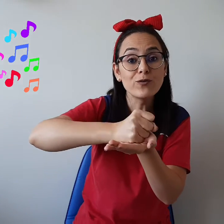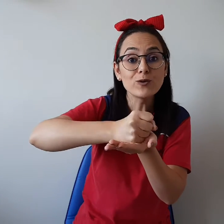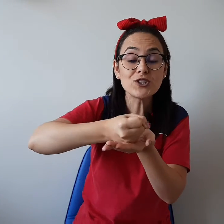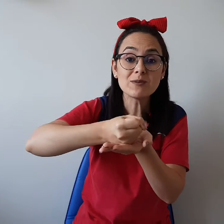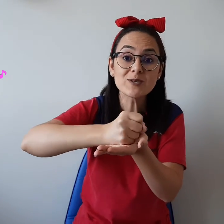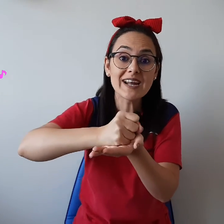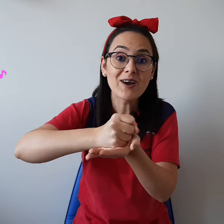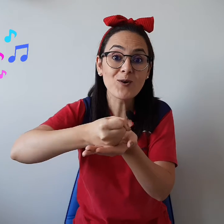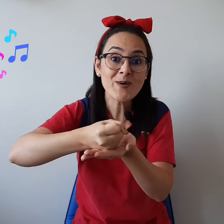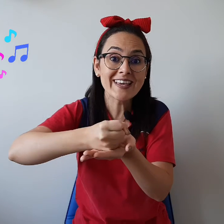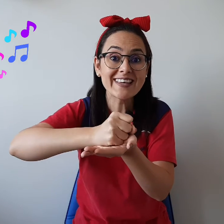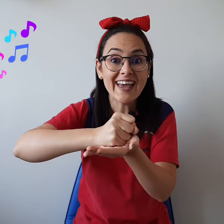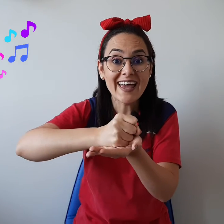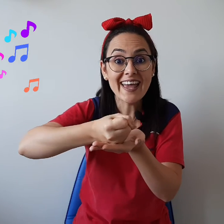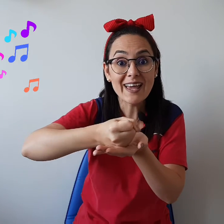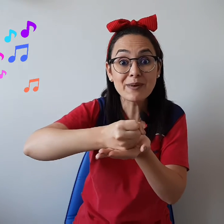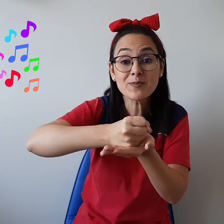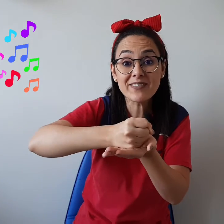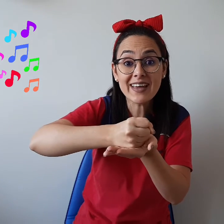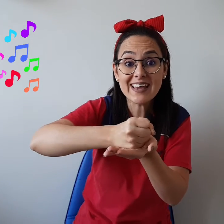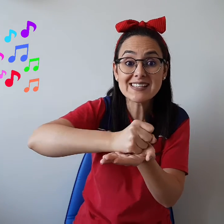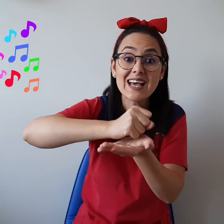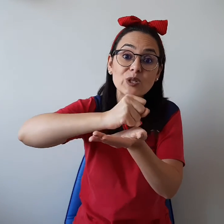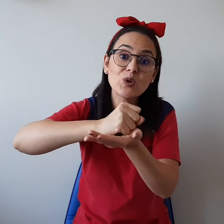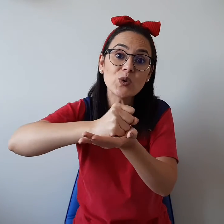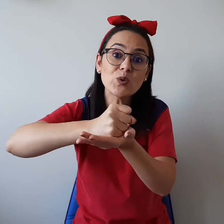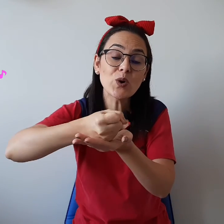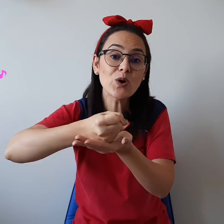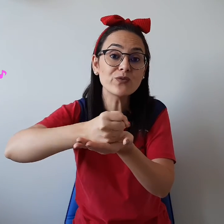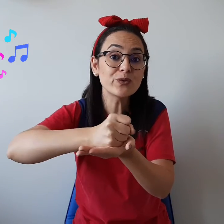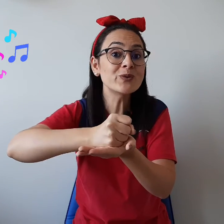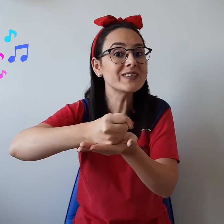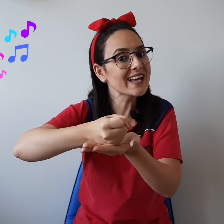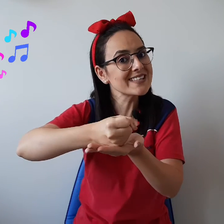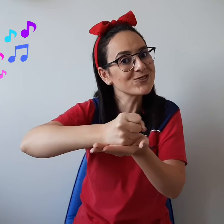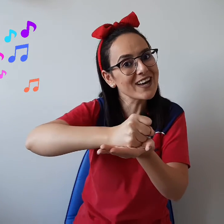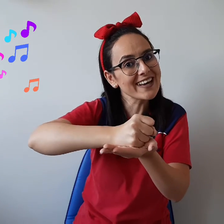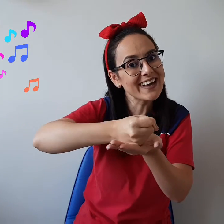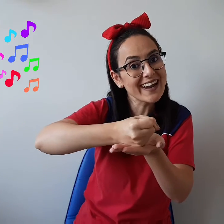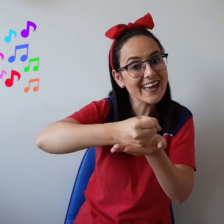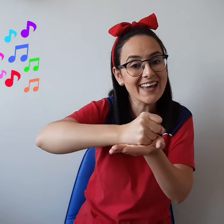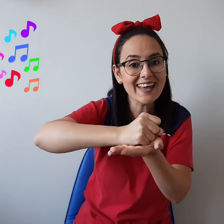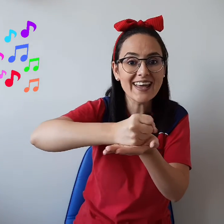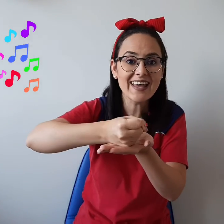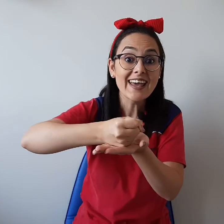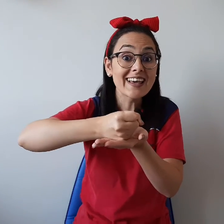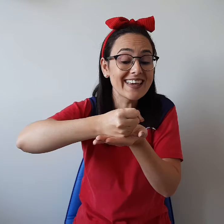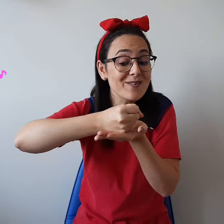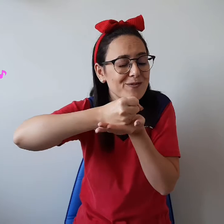Vou te mostrar como é que é. Mais uma vez! Do ovo nasce um jacaré Que